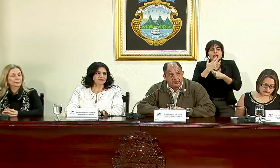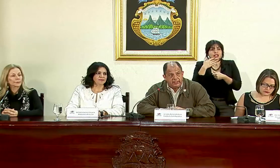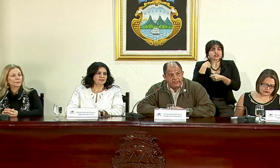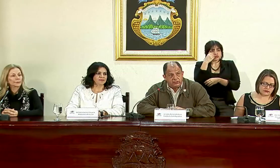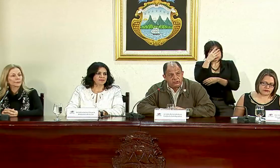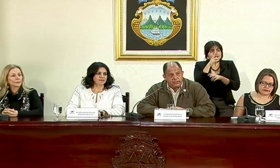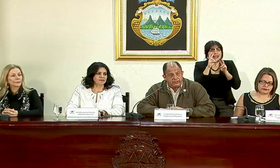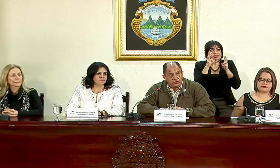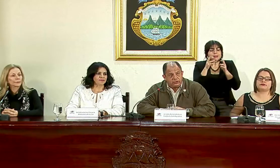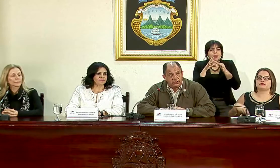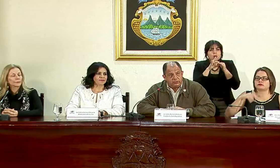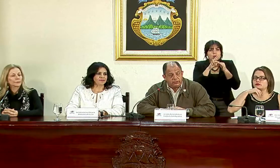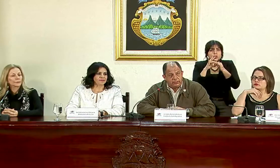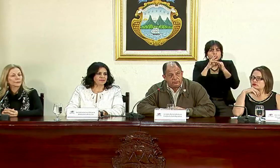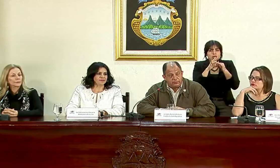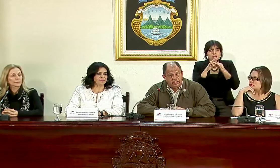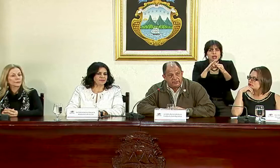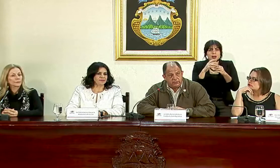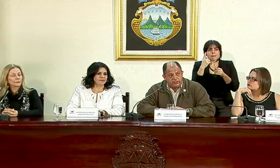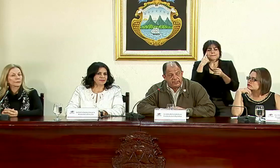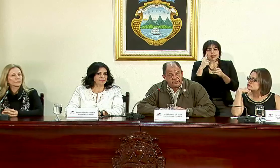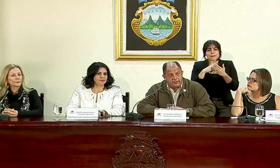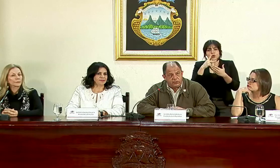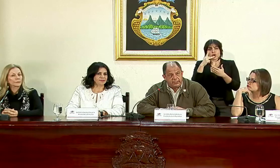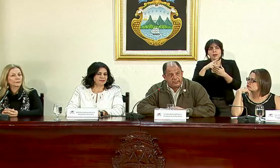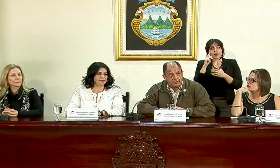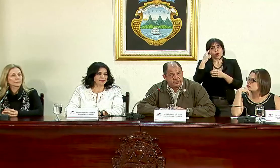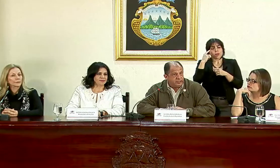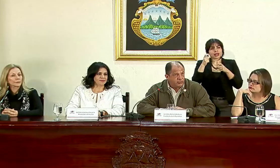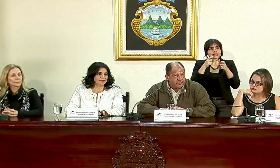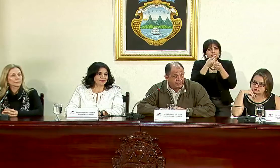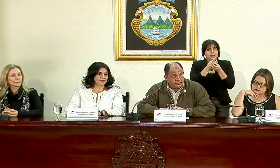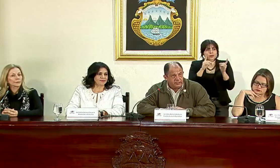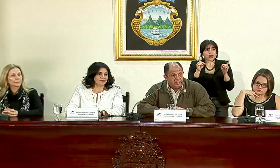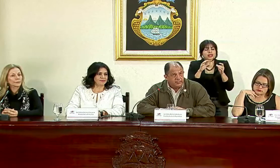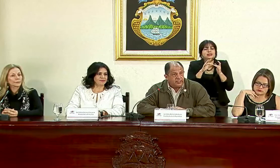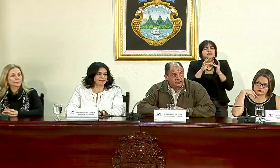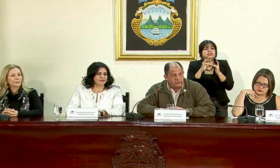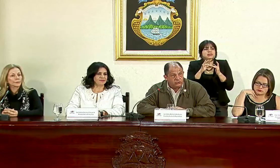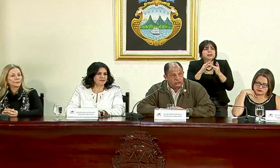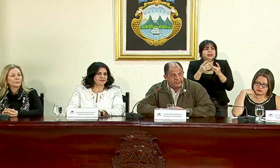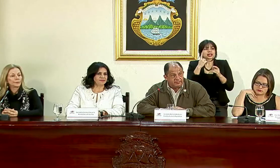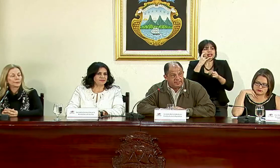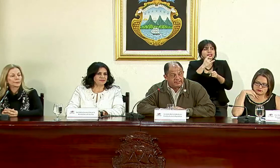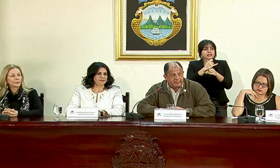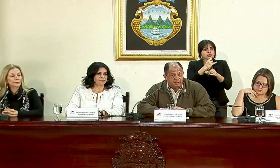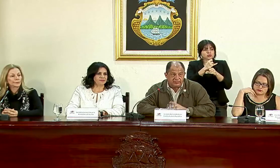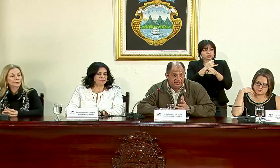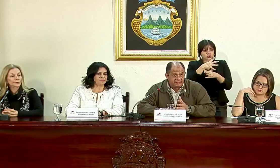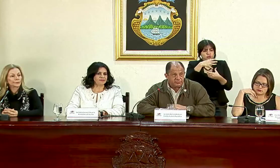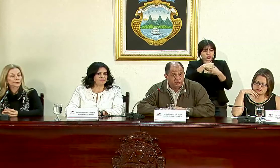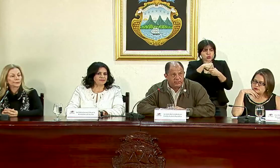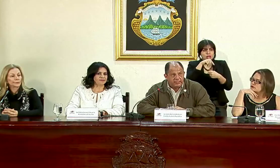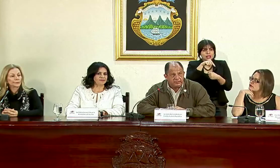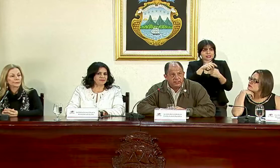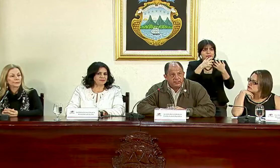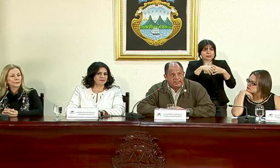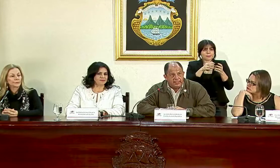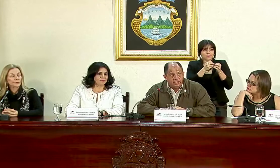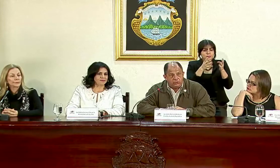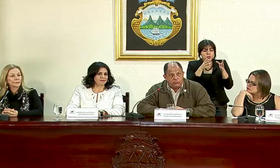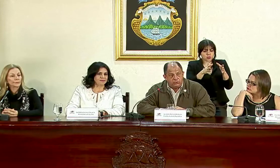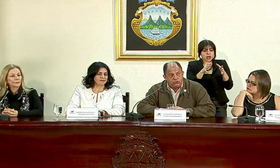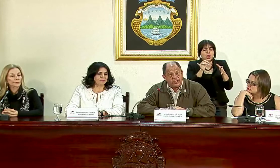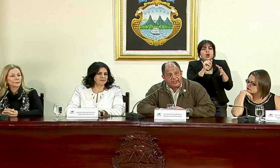en materia de coordinación de los programas de gobernanza democrática y particularmente de las instituciones de las empresas públicas